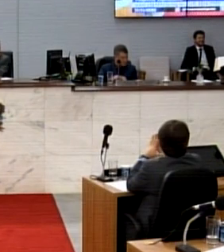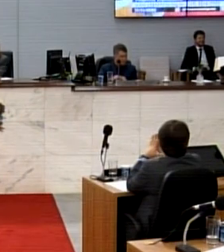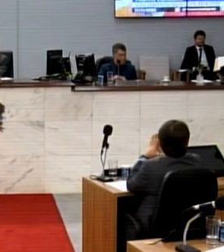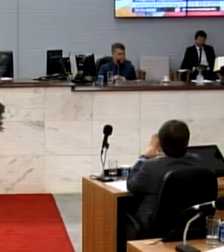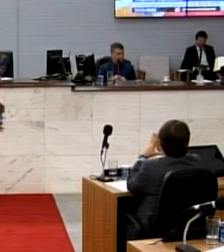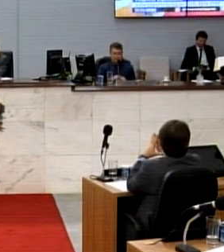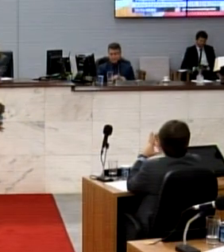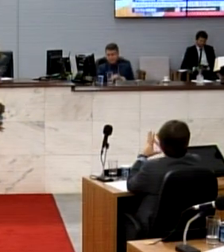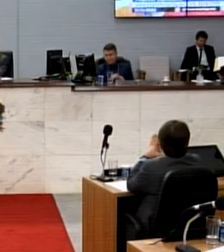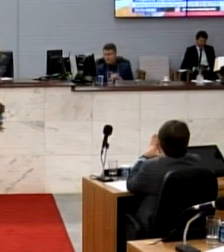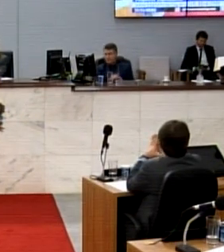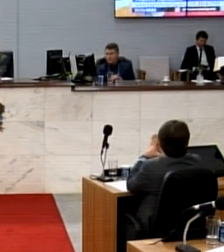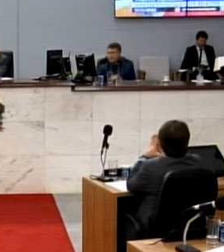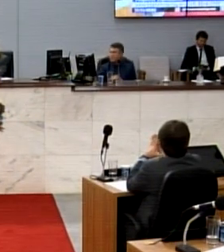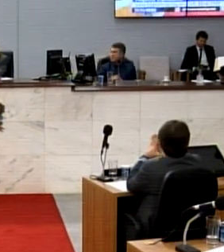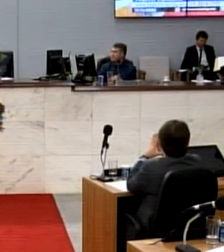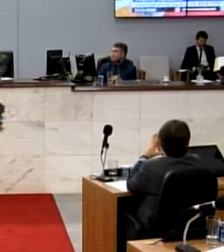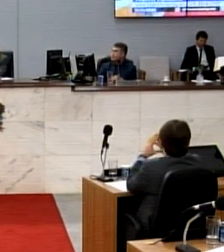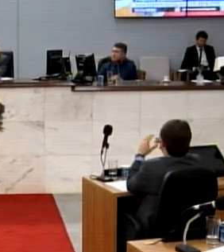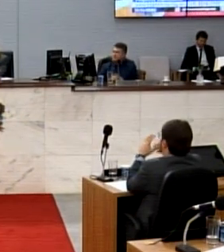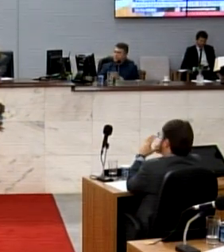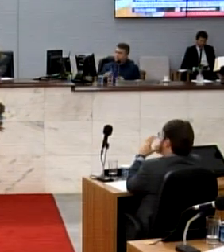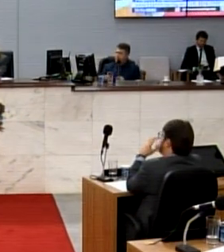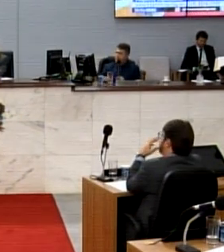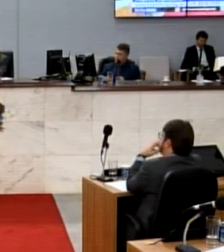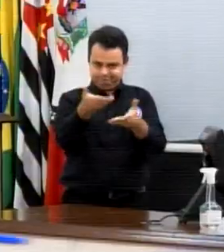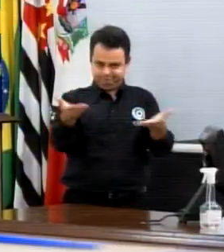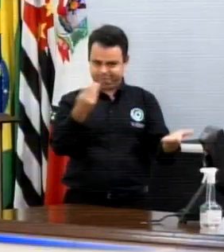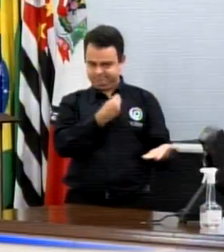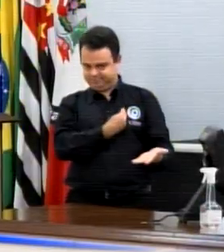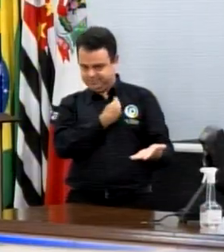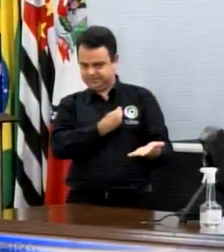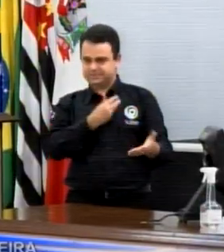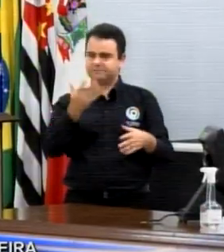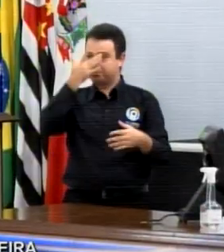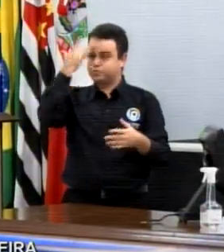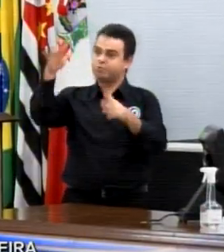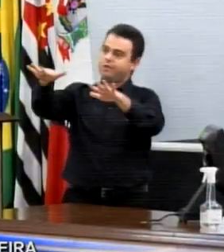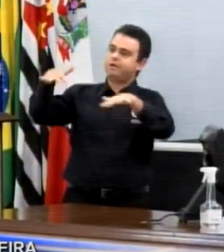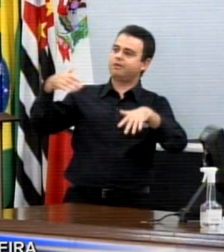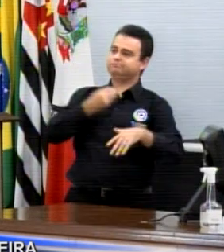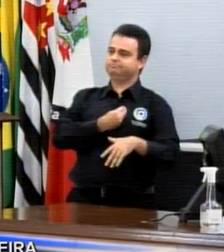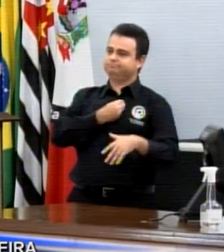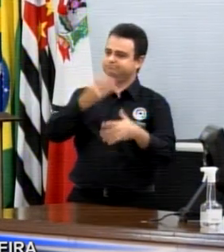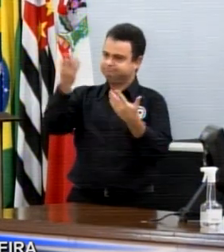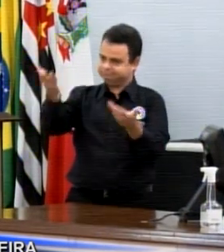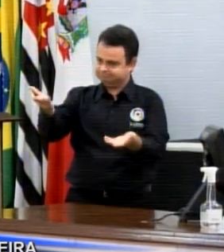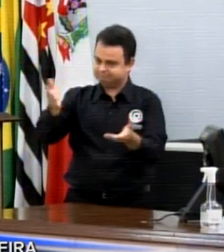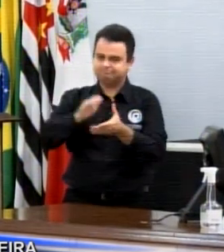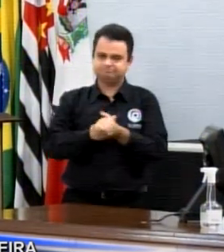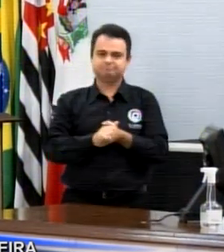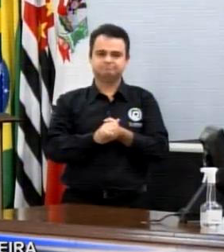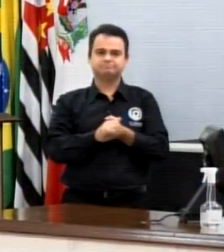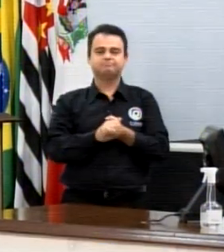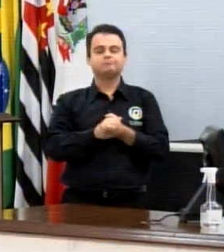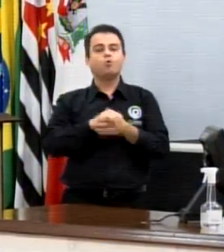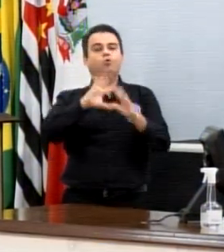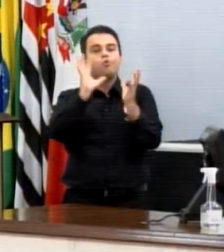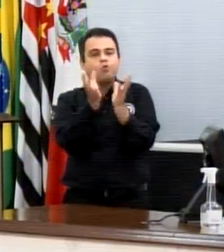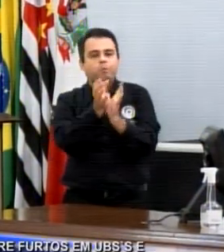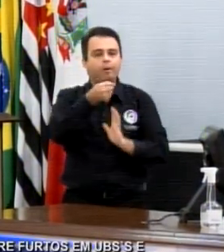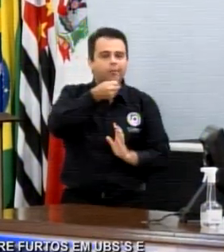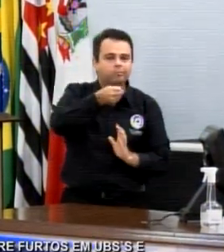Senhores vereadores, público presente, público que nos assiste, toda a imprensa aqui